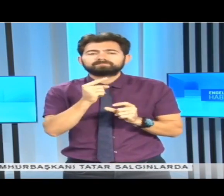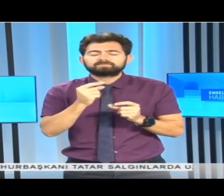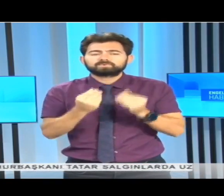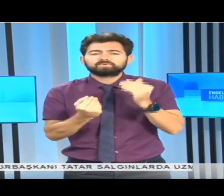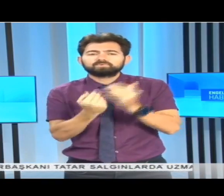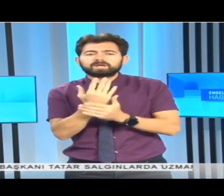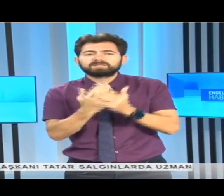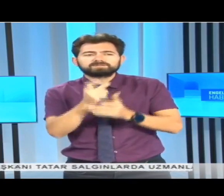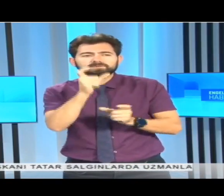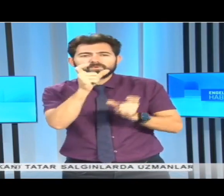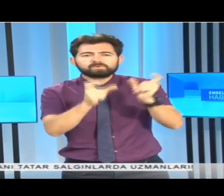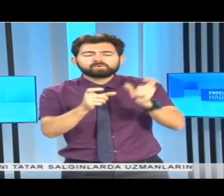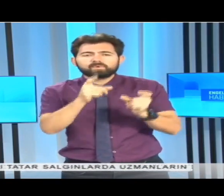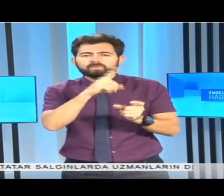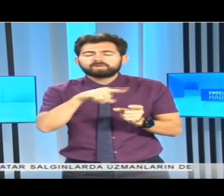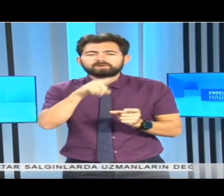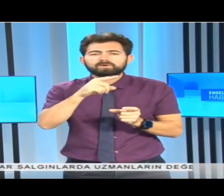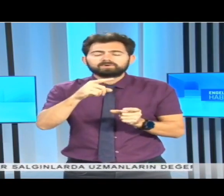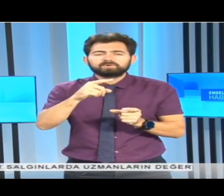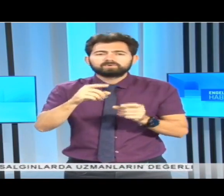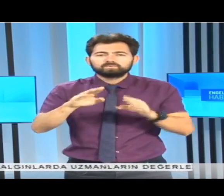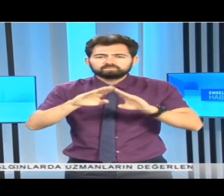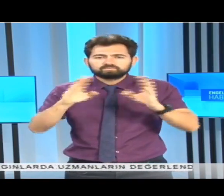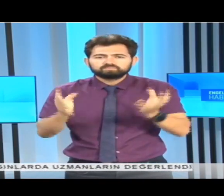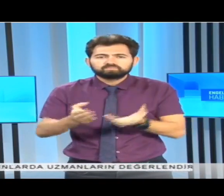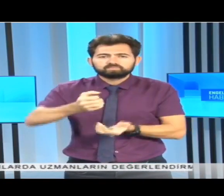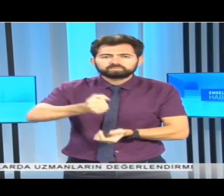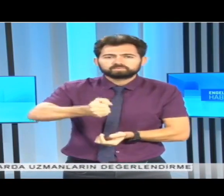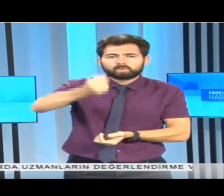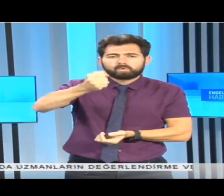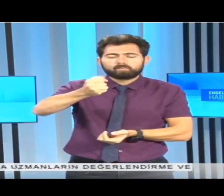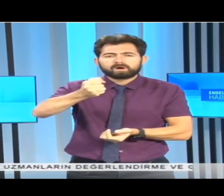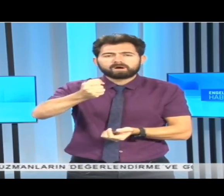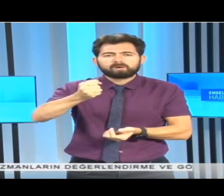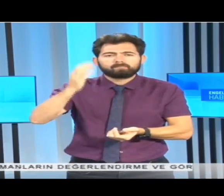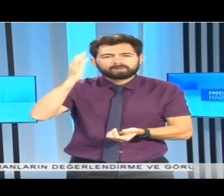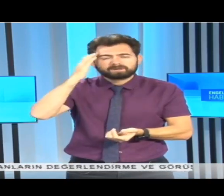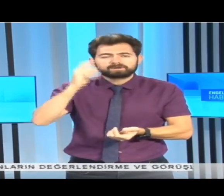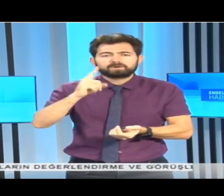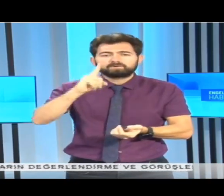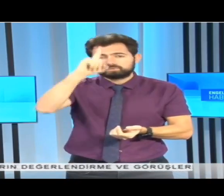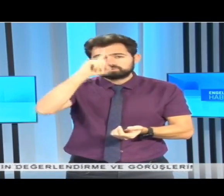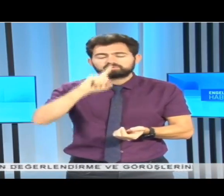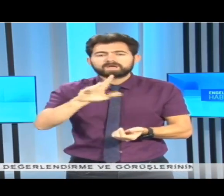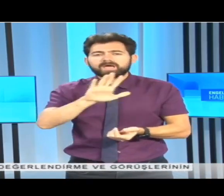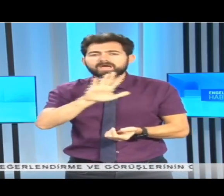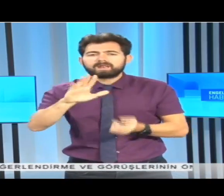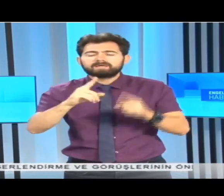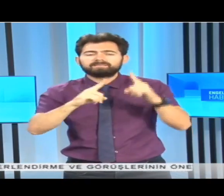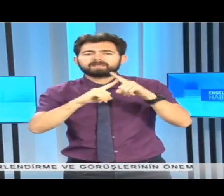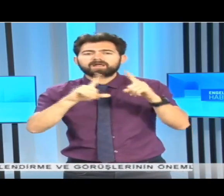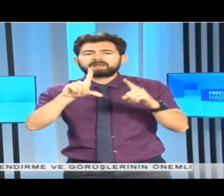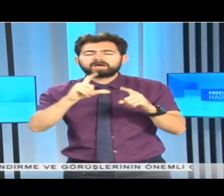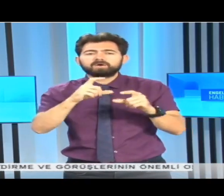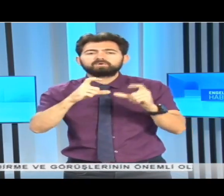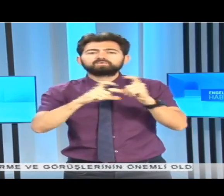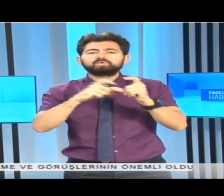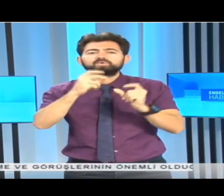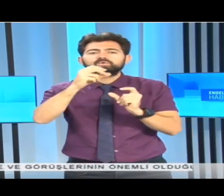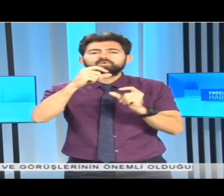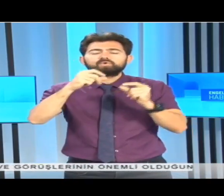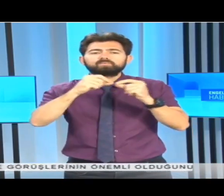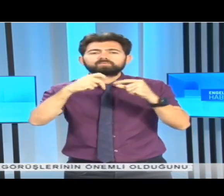üreticilere torba başına 150 TL gübre desteği verme kararı aldıklarını açıkladı.